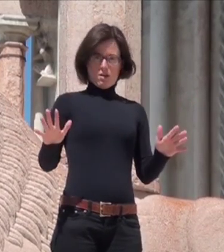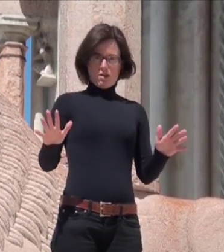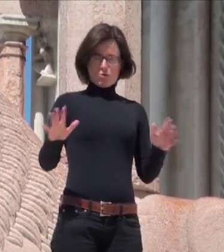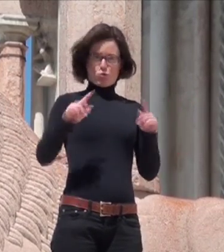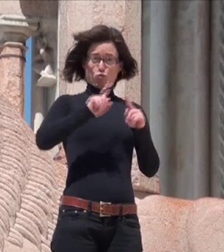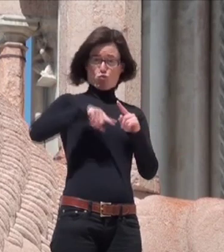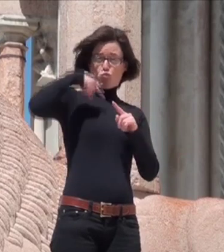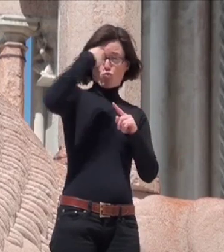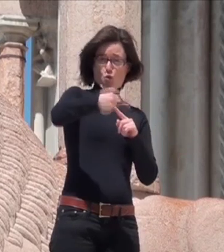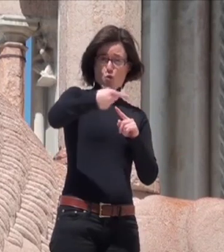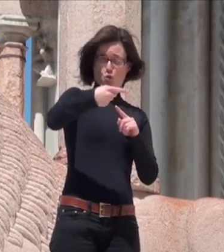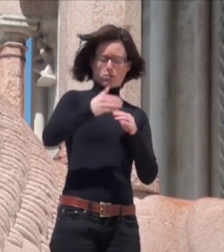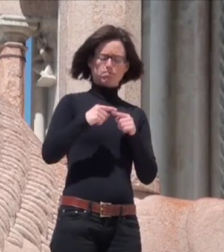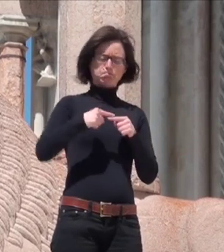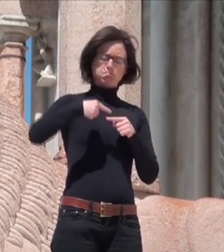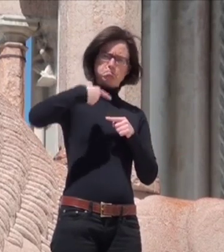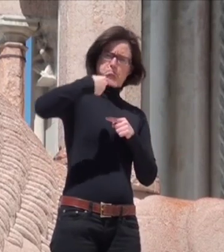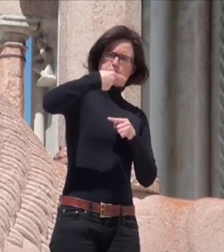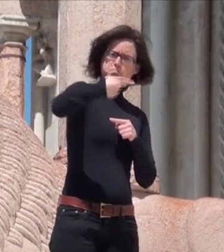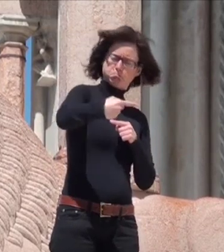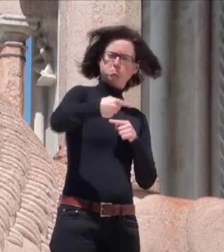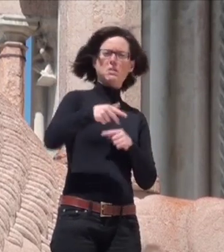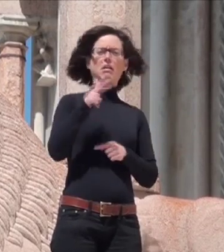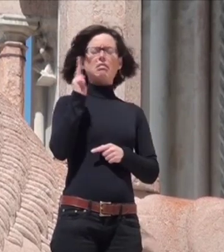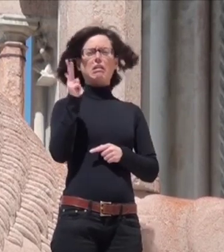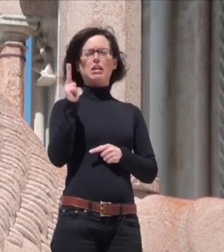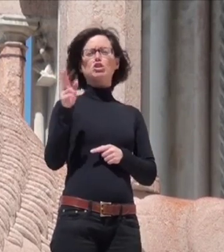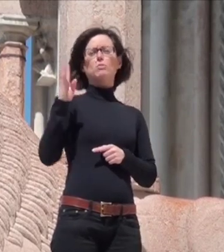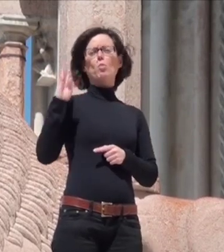Sul finire del IX secolo furono intrapresi i primi lavori di ampliamento.